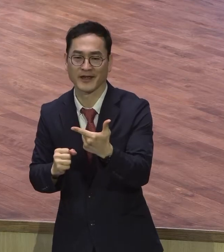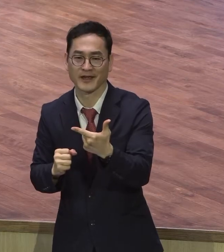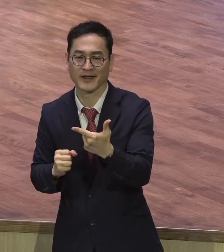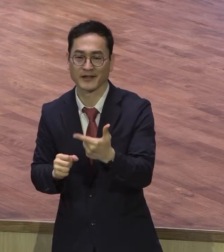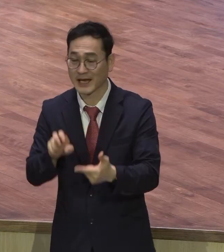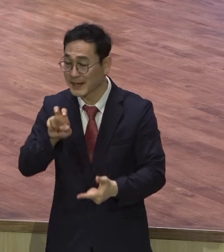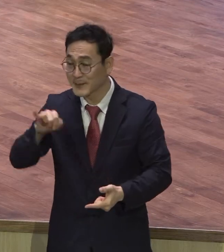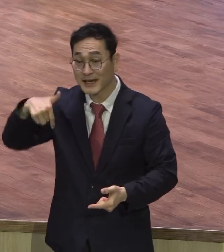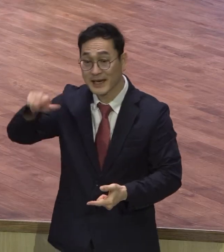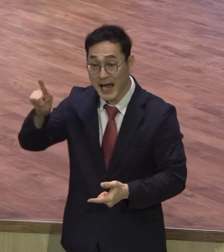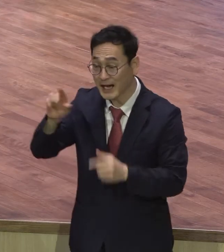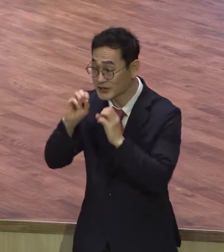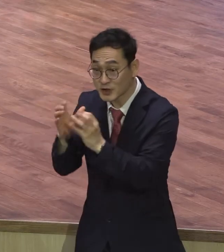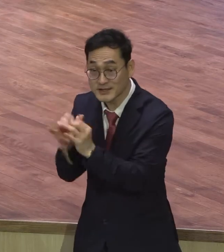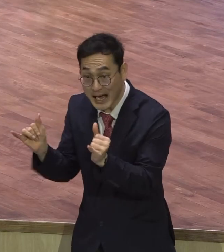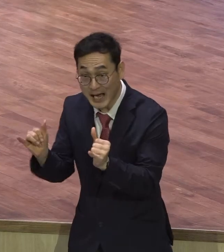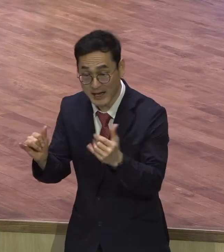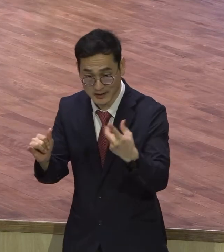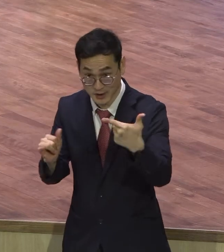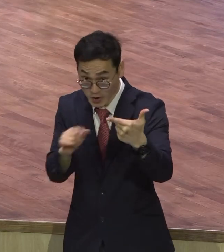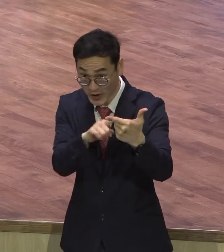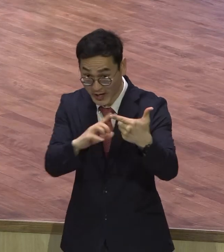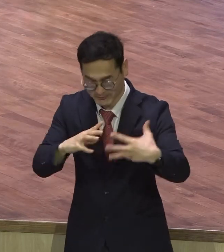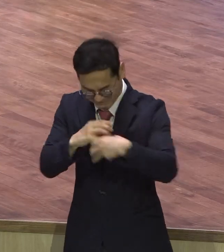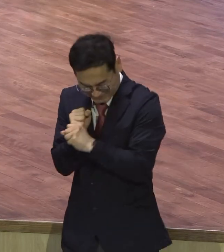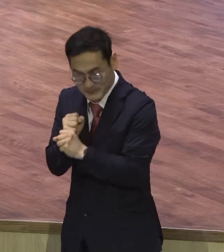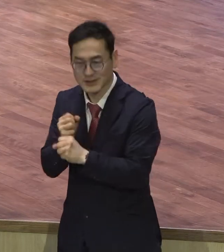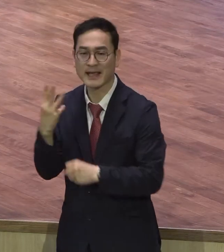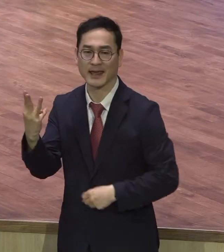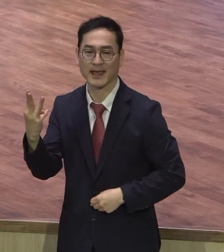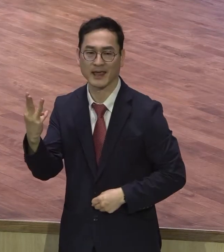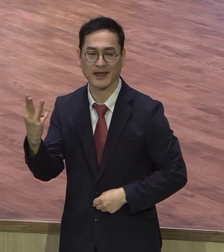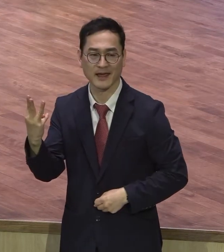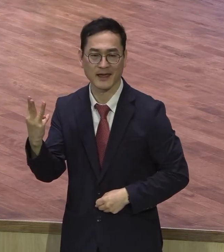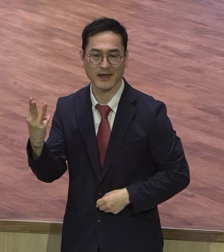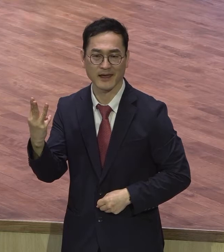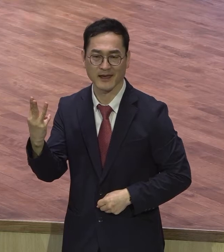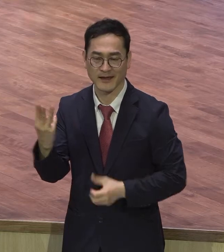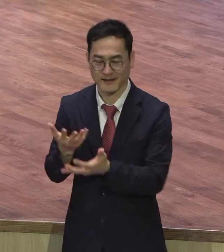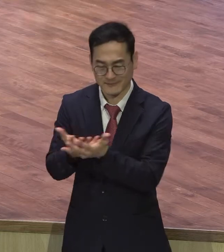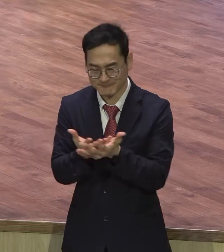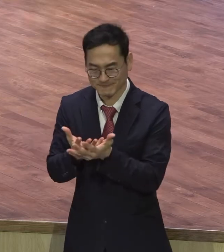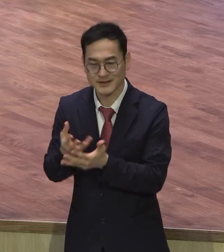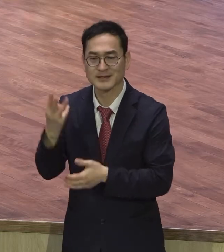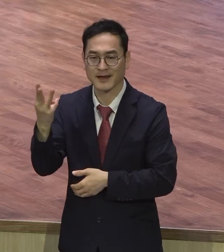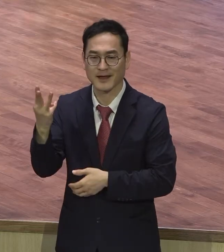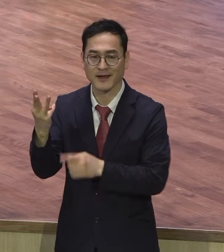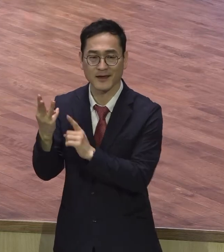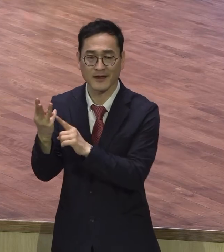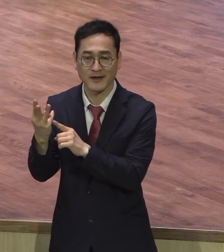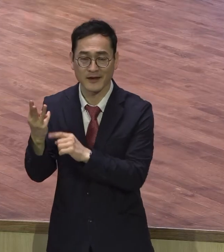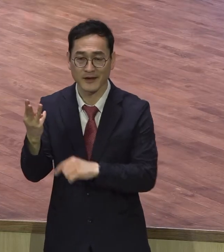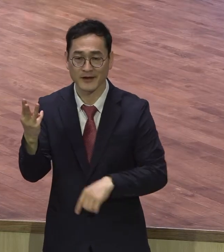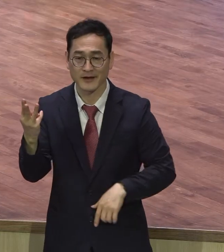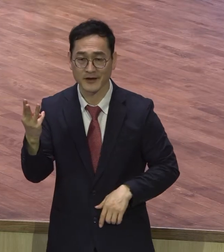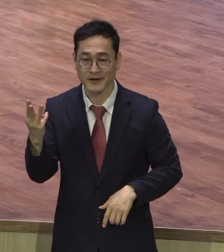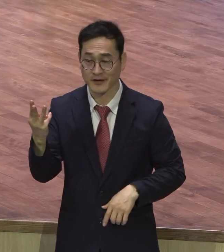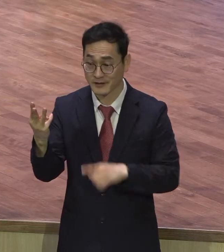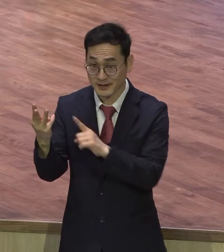이걸 다시 3개의 교훈으로 함축을 시켰습니다. 그런데 이 하박국